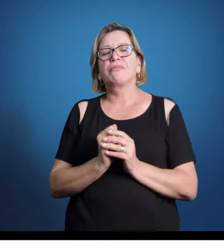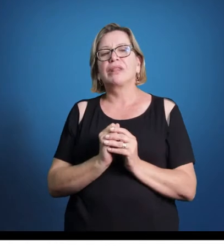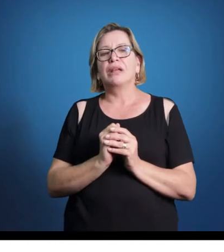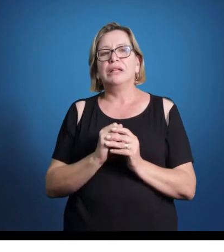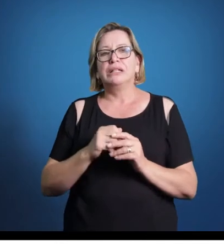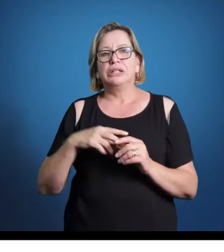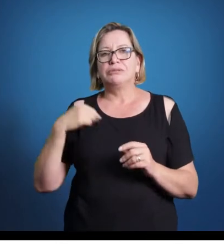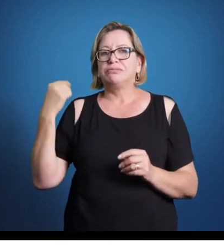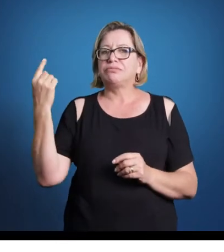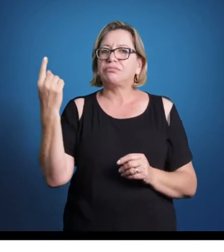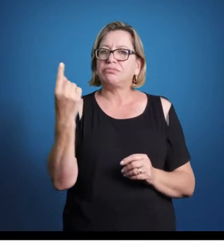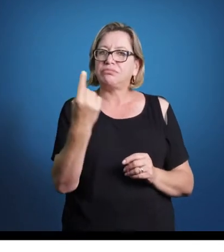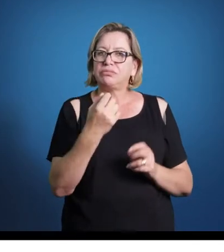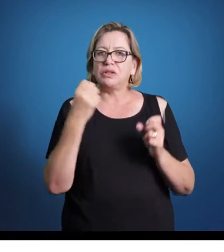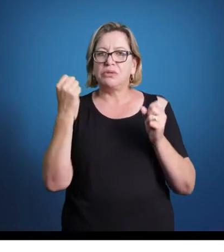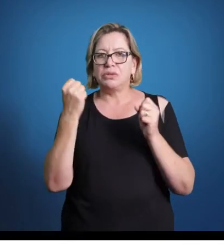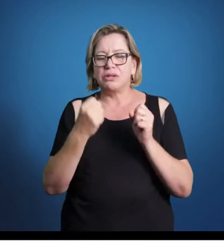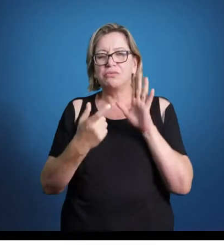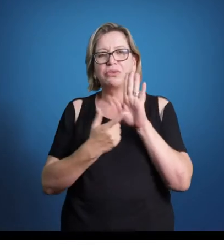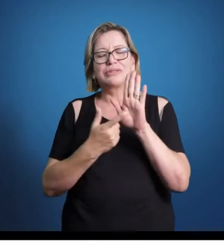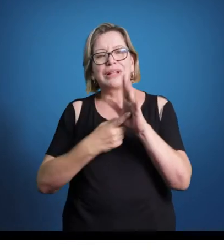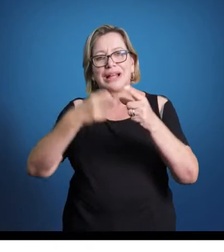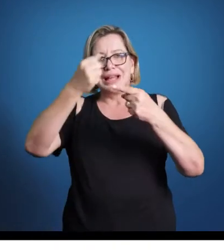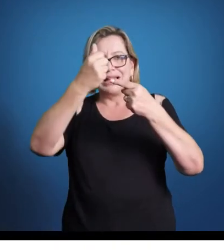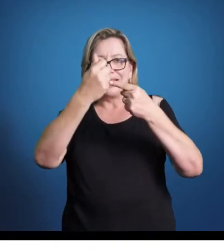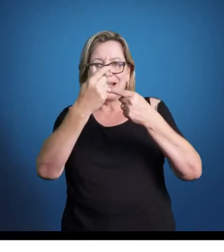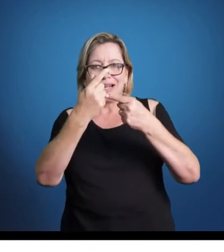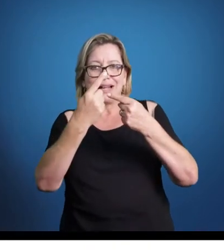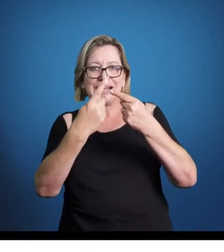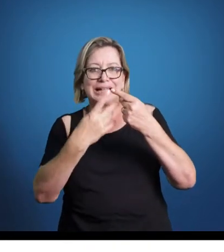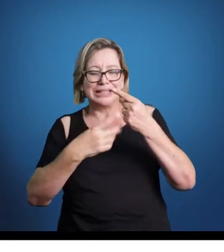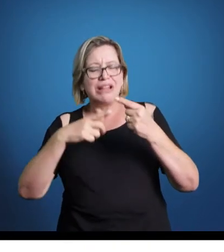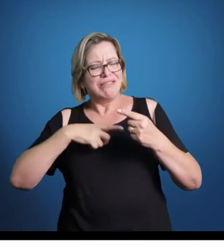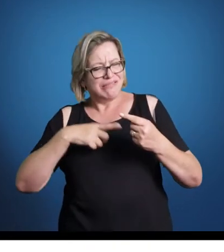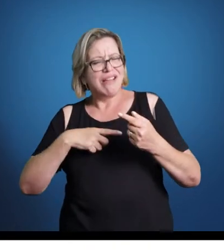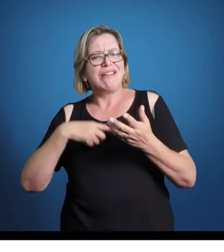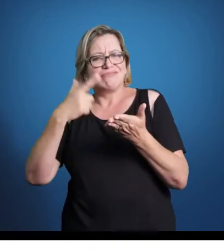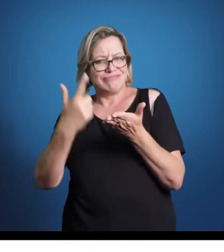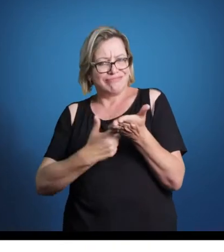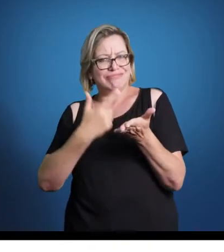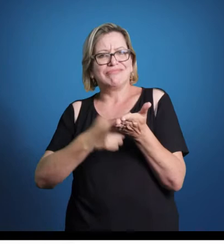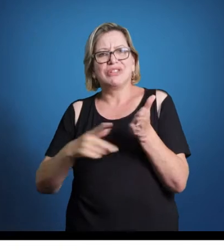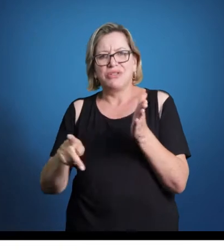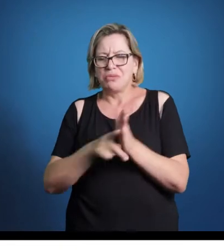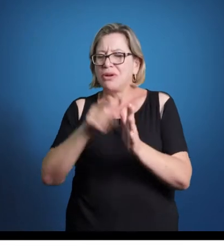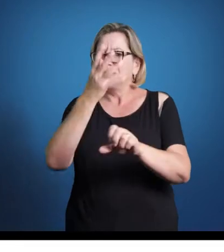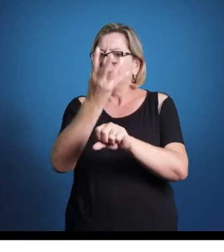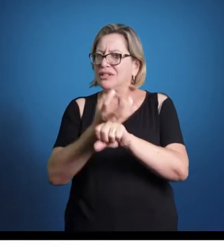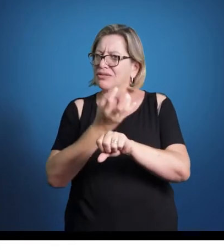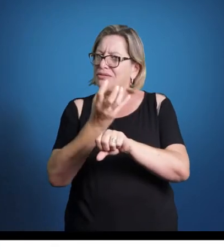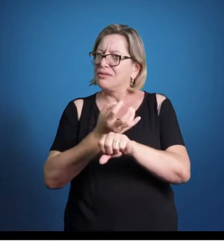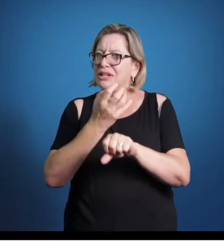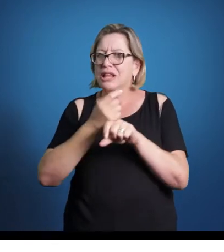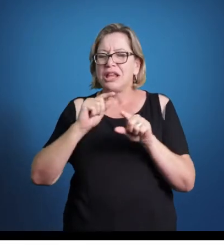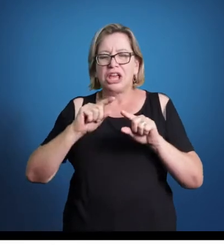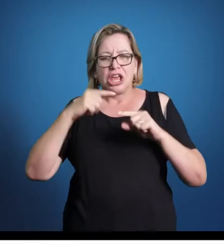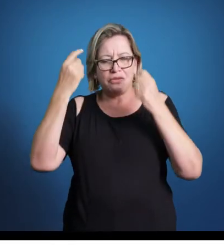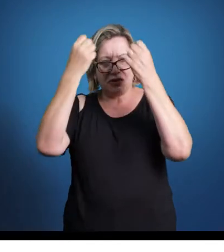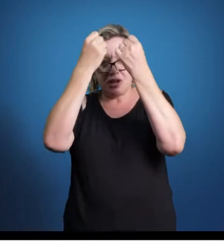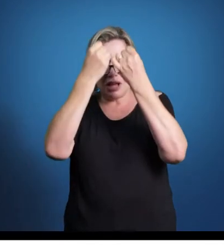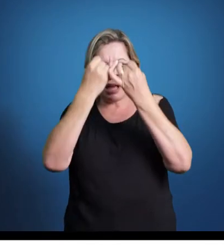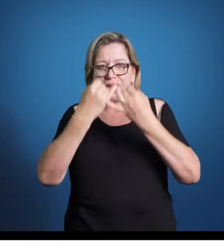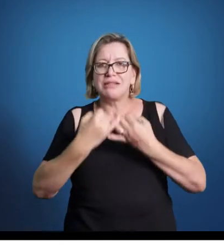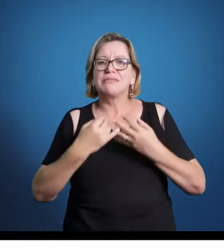A gente pode elencar aqui algumas características. As características estão no e-book de vocês, e eu vou só comentá-las para